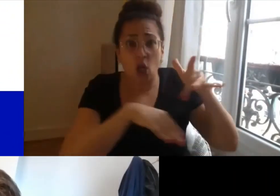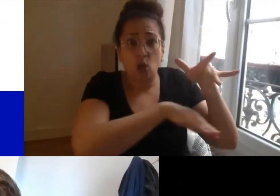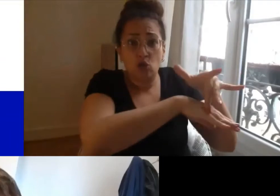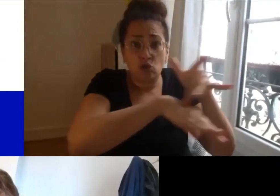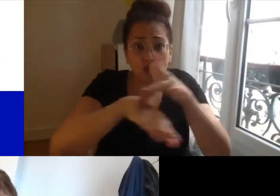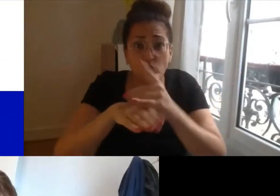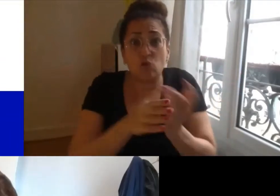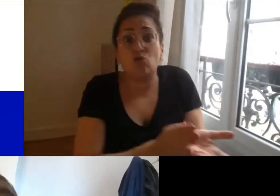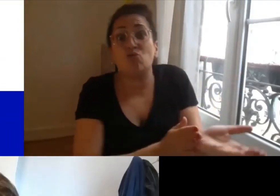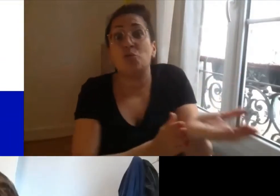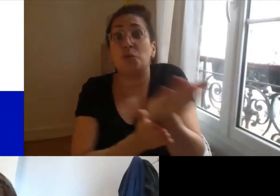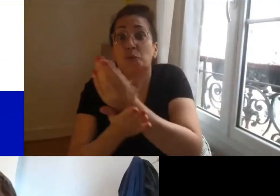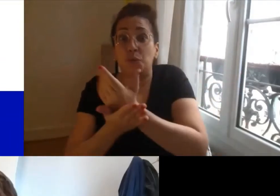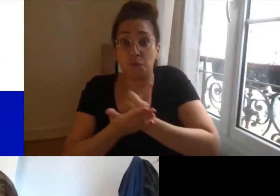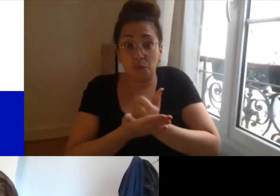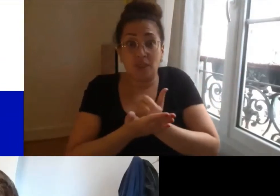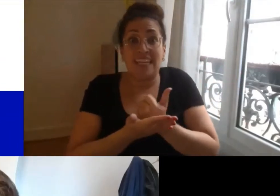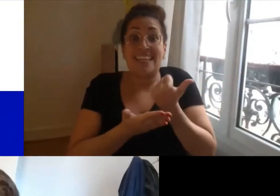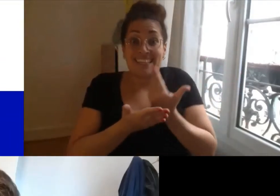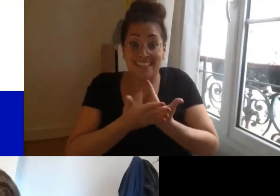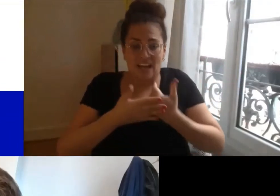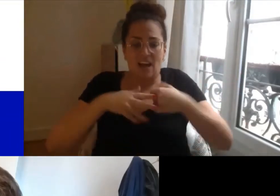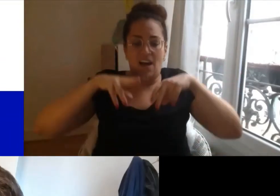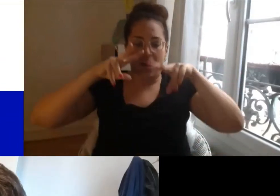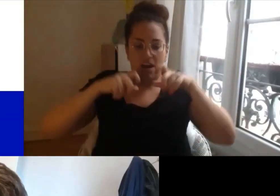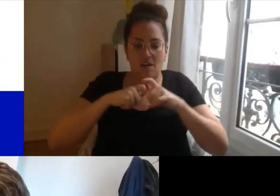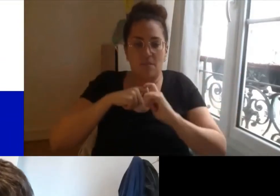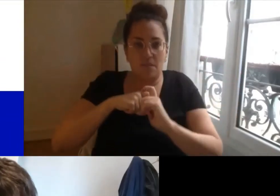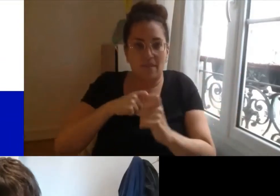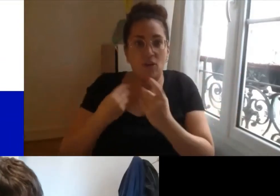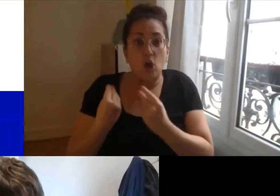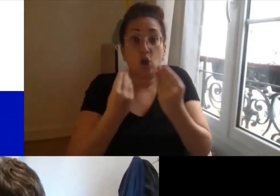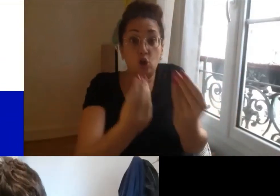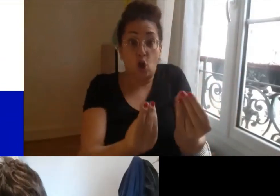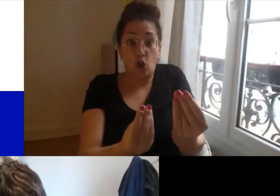des personnes en fait à partir de l'expertise expérientielle